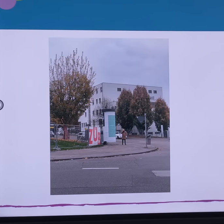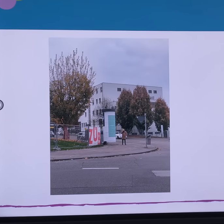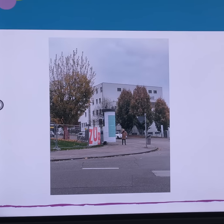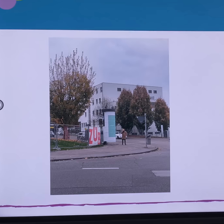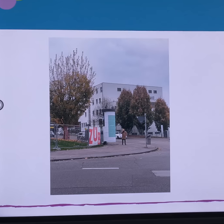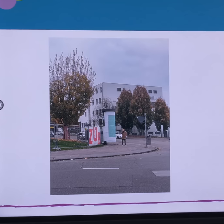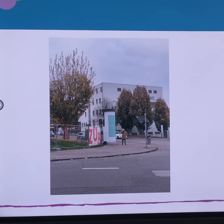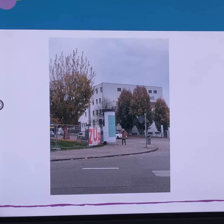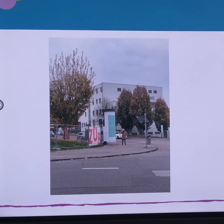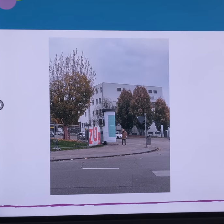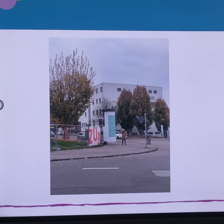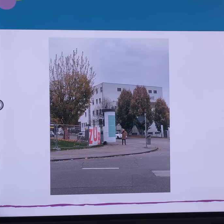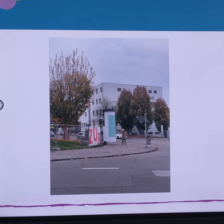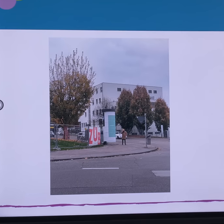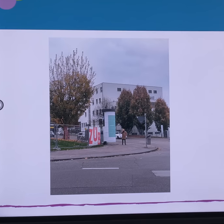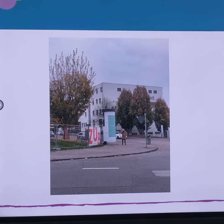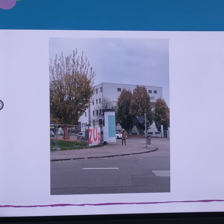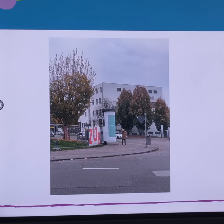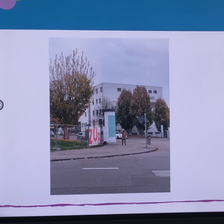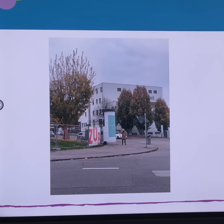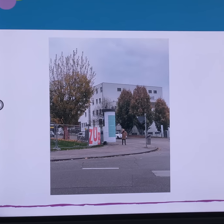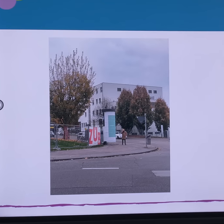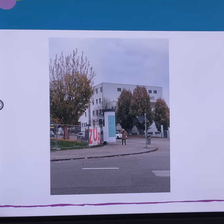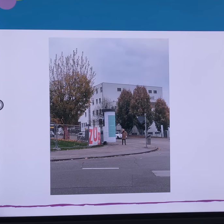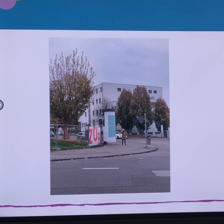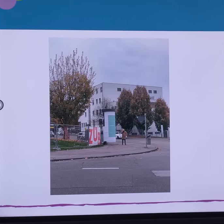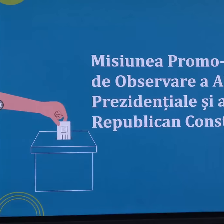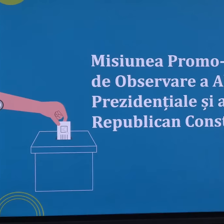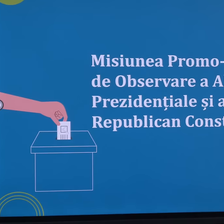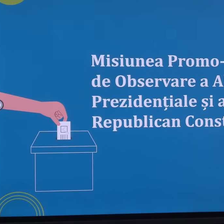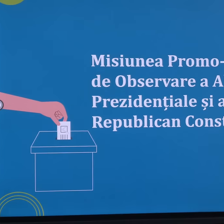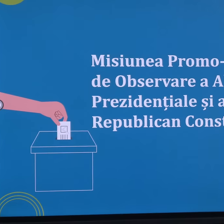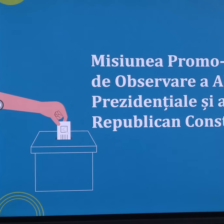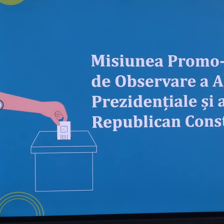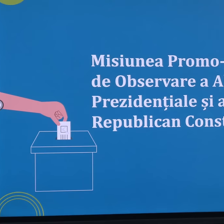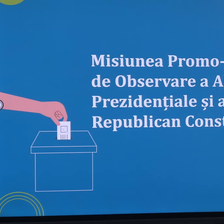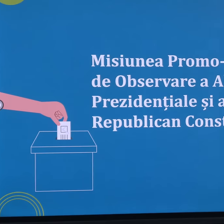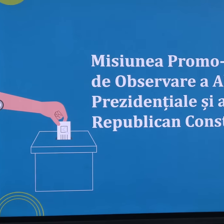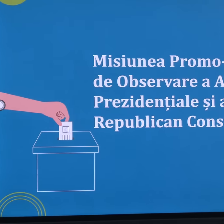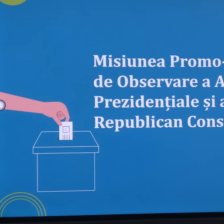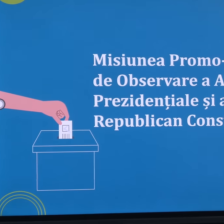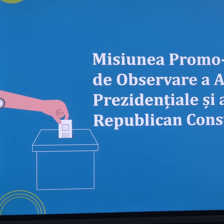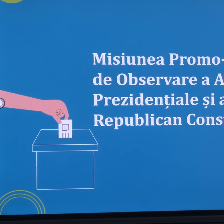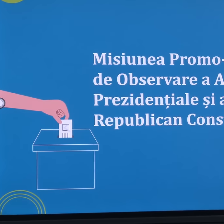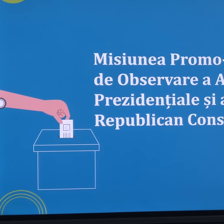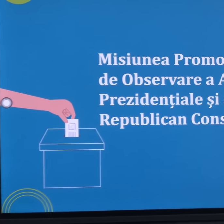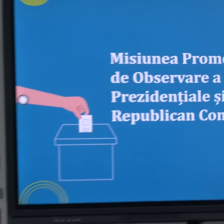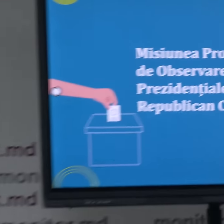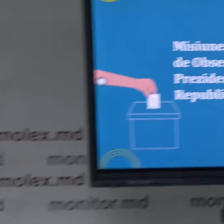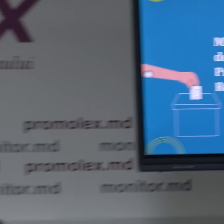Deci prezența acestor persoane poate indica asupra